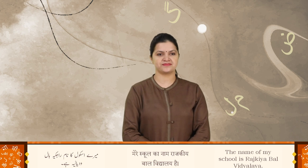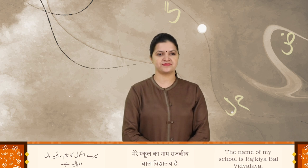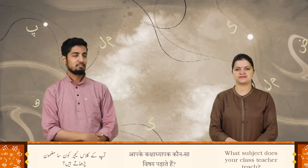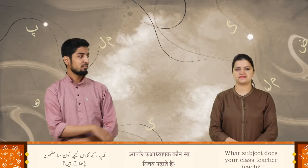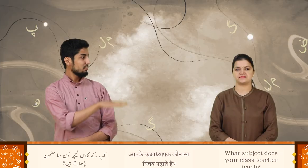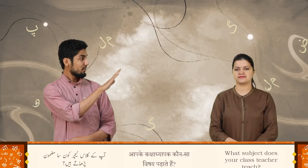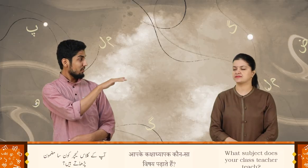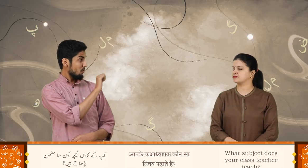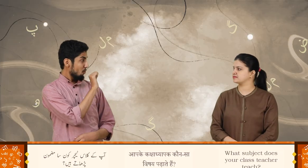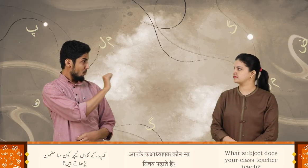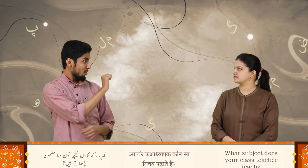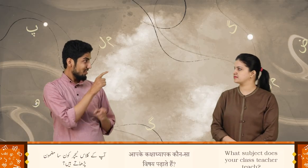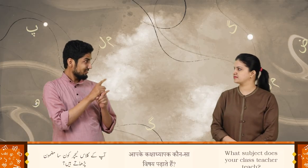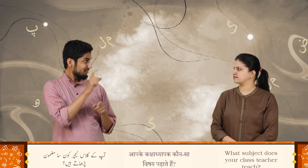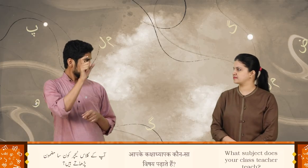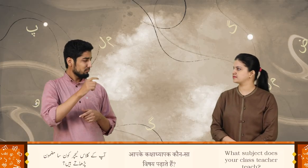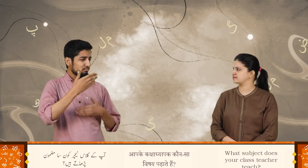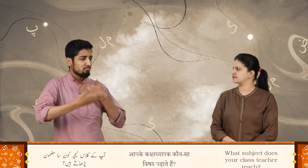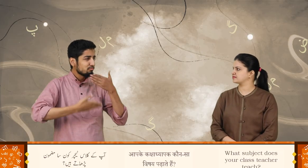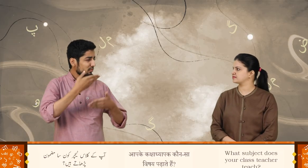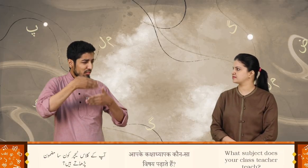آپ کے کلاس ٹیچر کون سا مضبون پڑھاتے ہیں؟